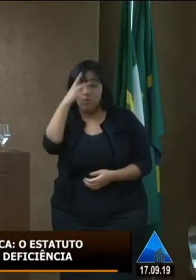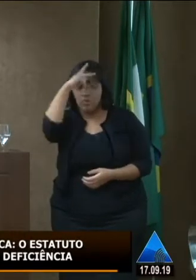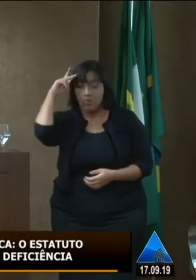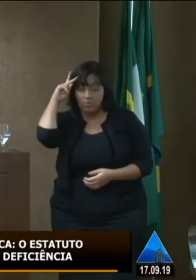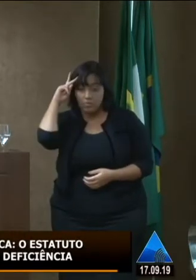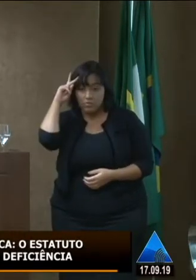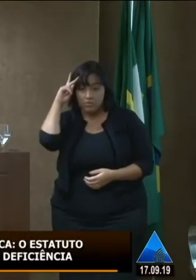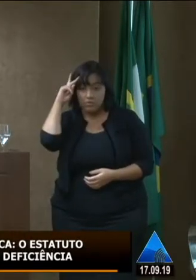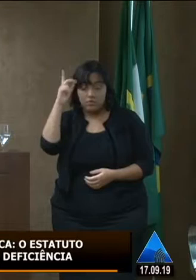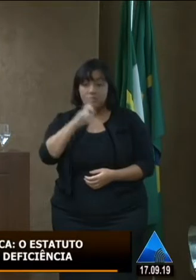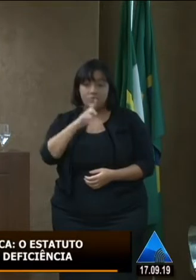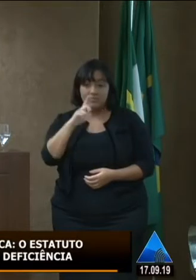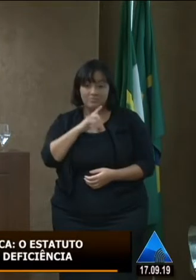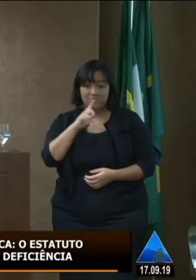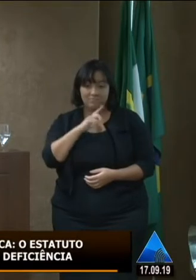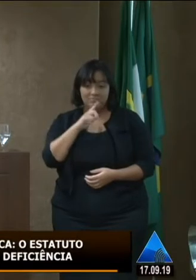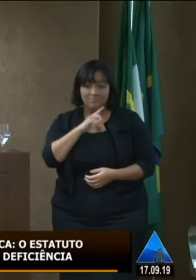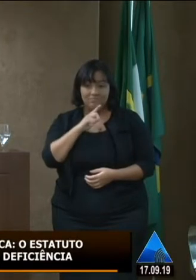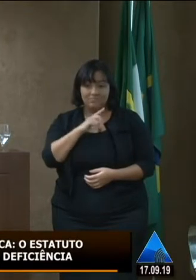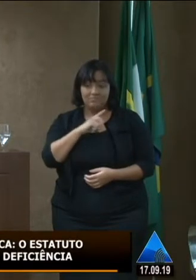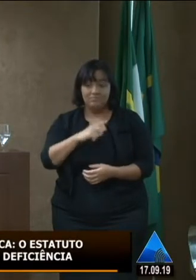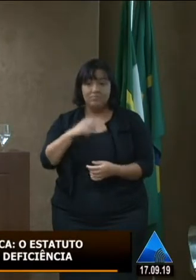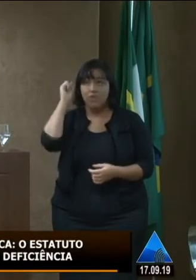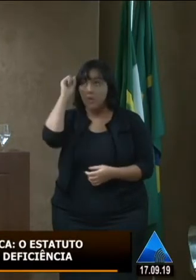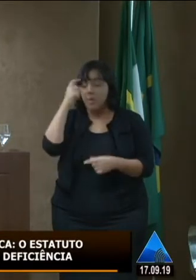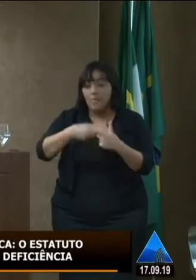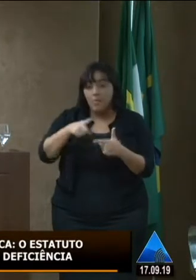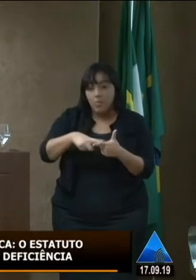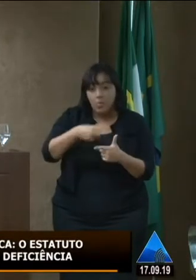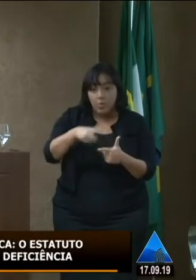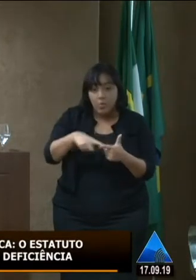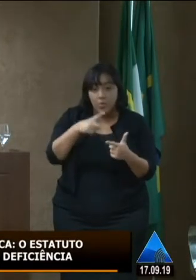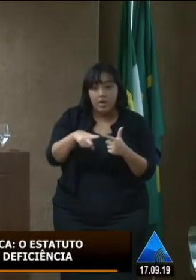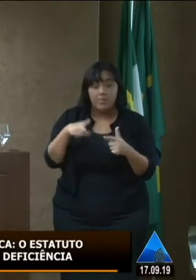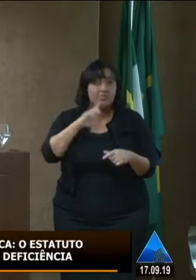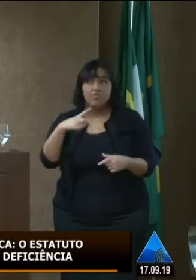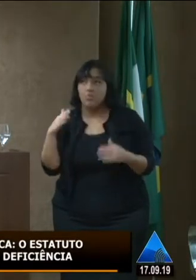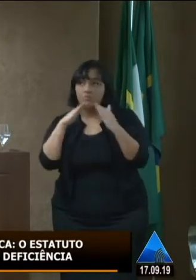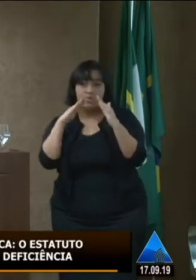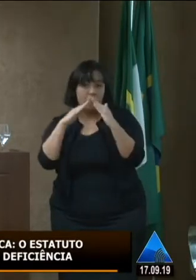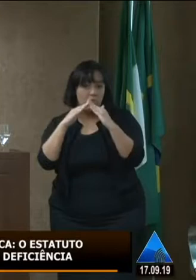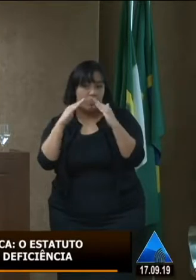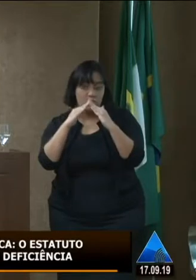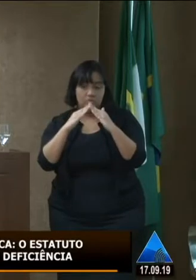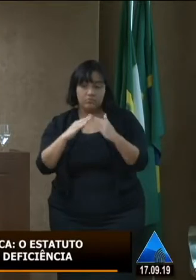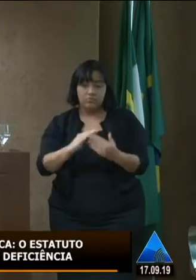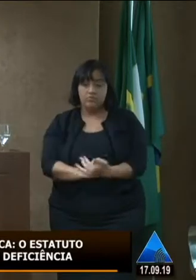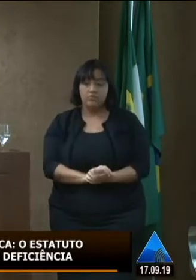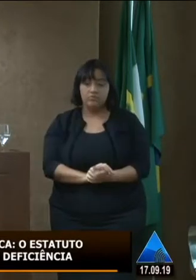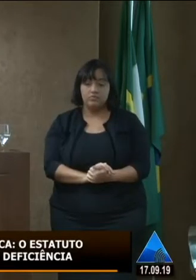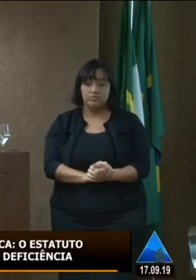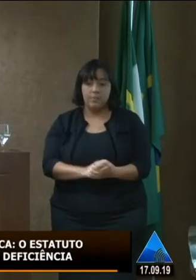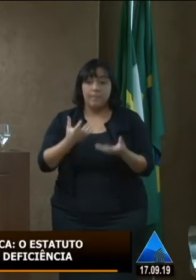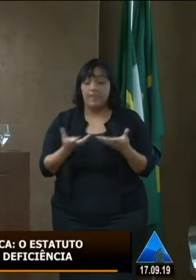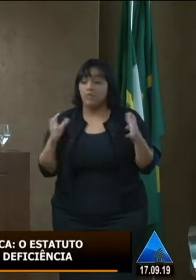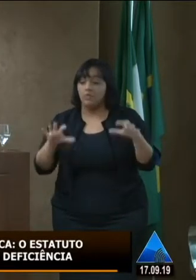de vulnerabilidade demandar inclusão num programa habitacional que isto possa de fato acontecer eu não quero mais